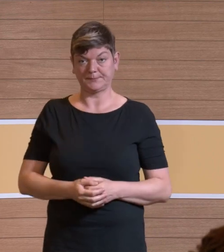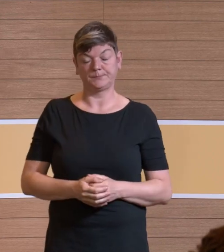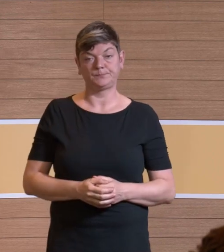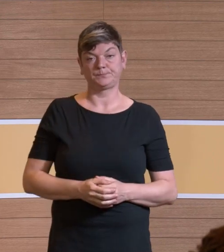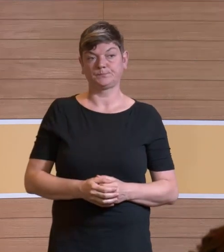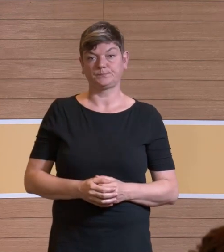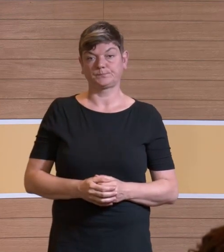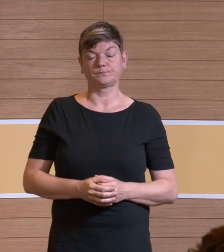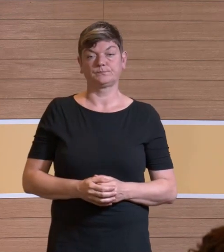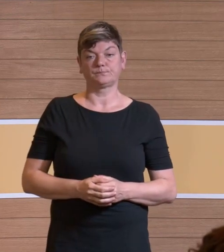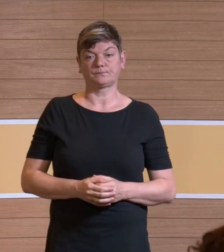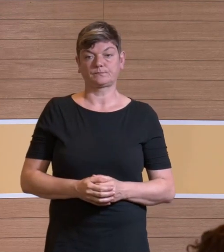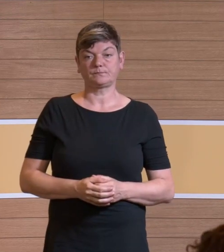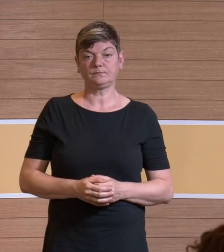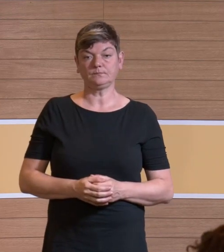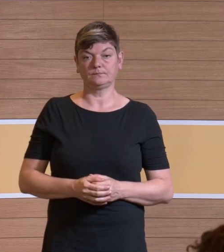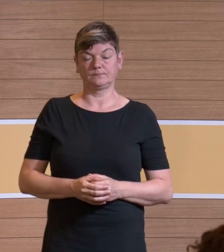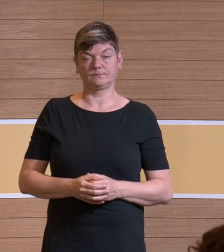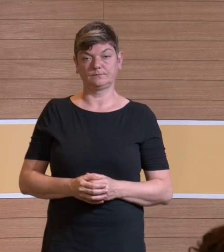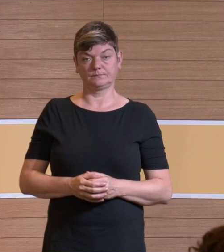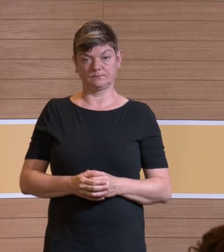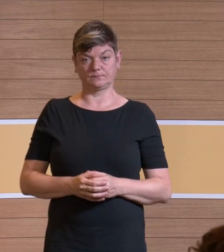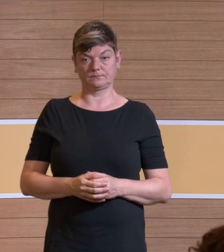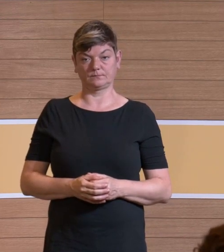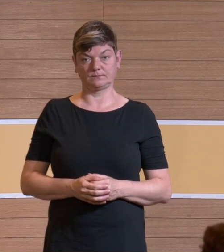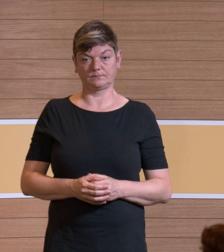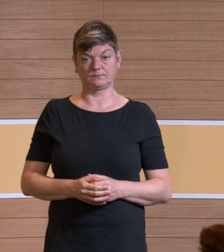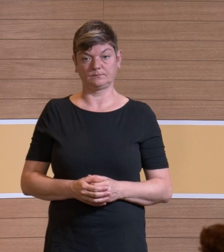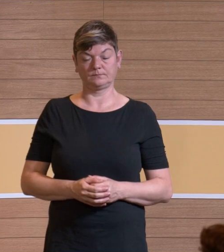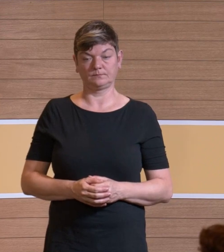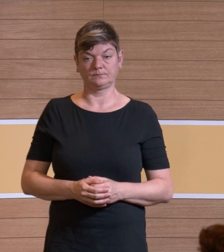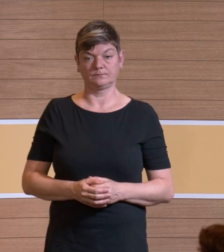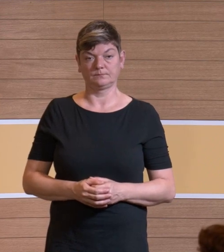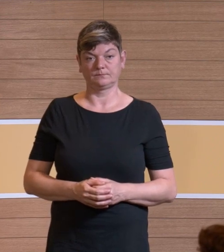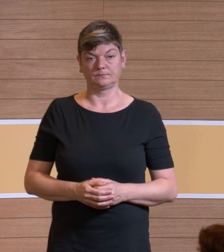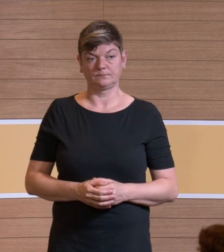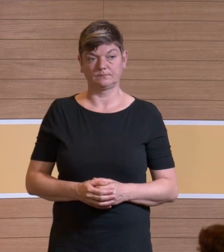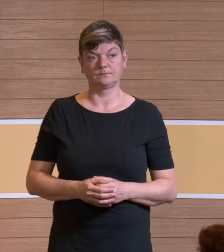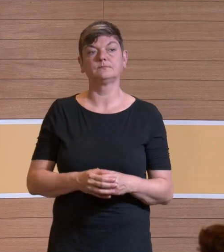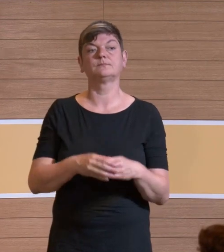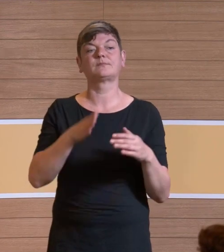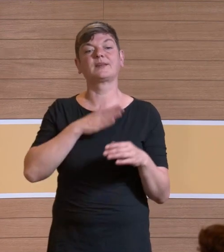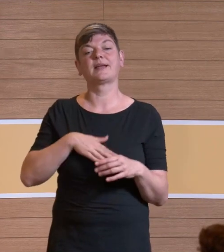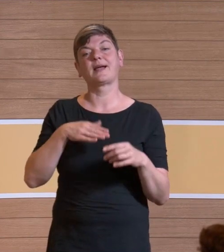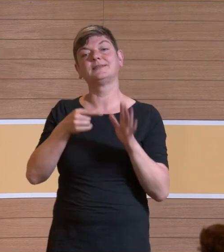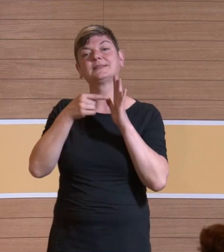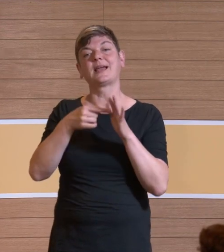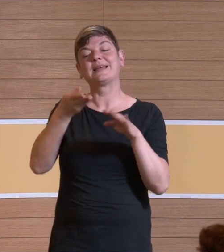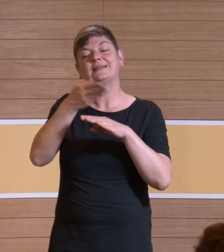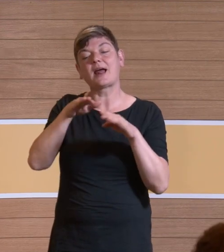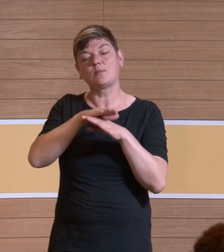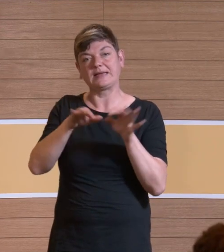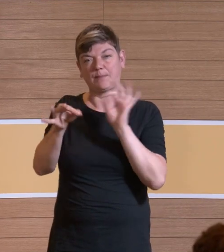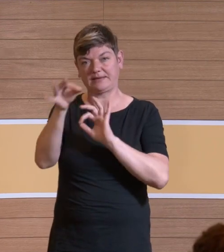Ich möchte ein bisschen Ihr Augenmerk richten auf einen Teilbereich der Partikel, nämlich auf die